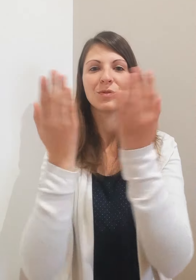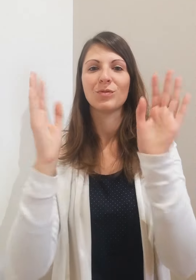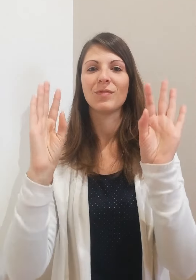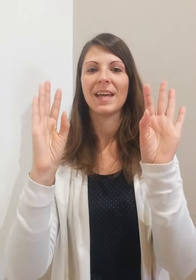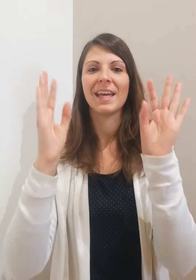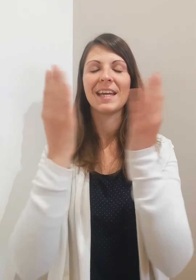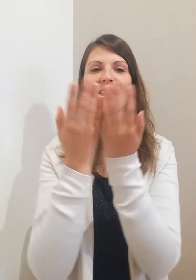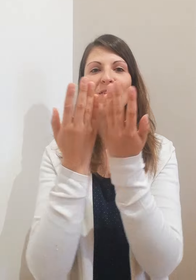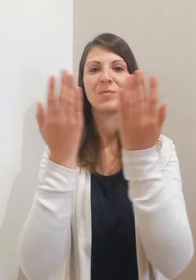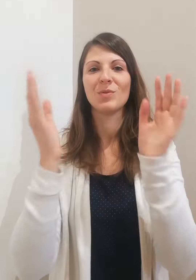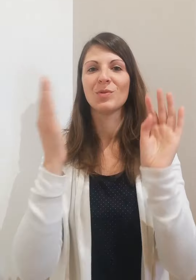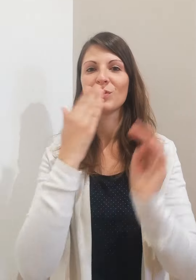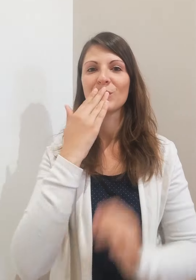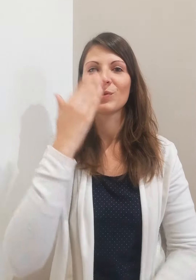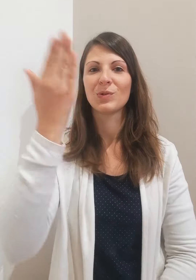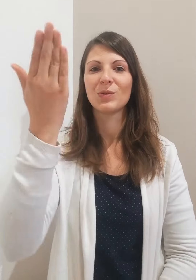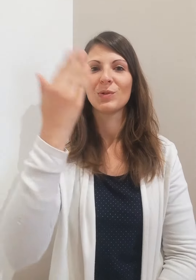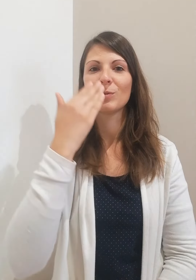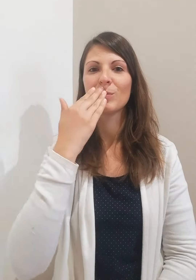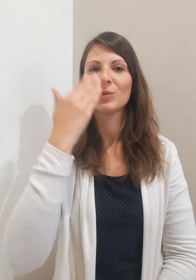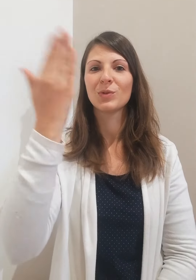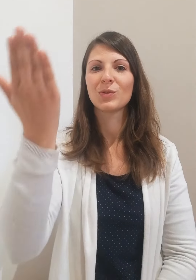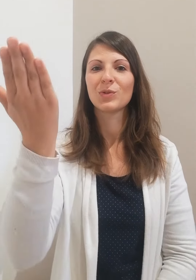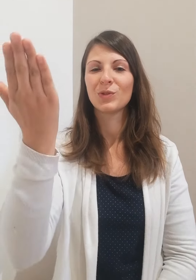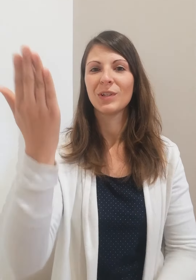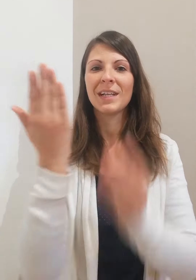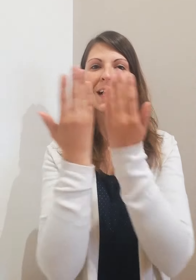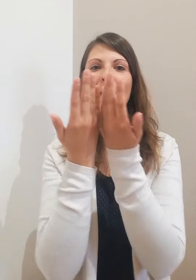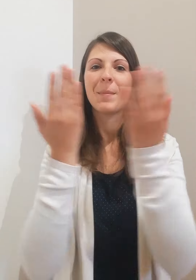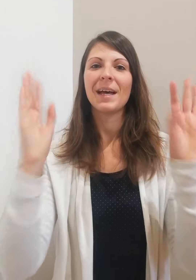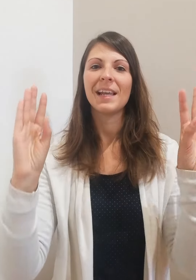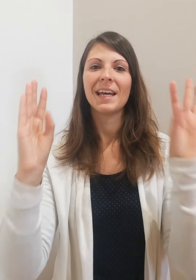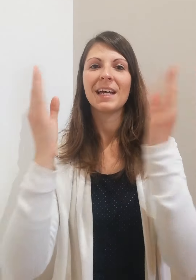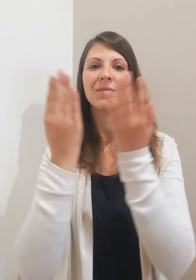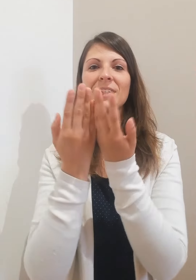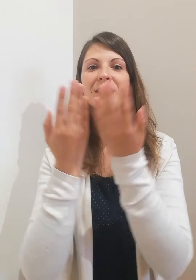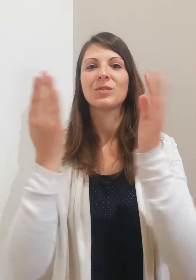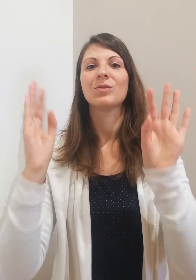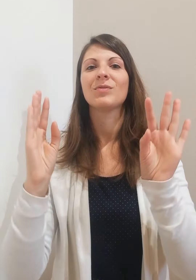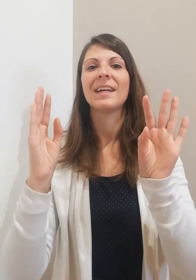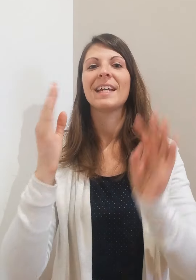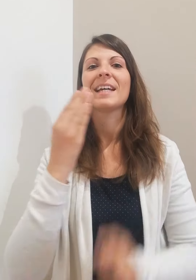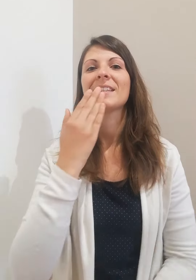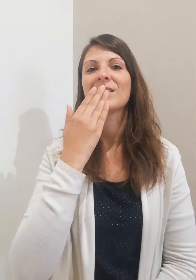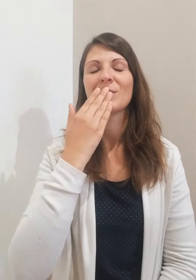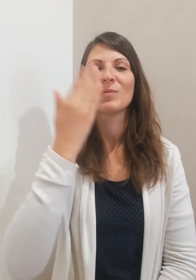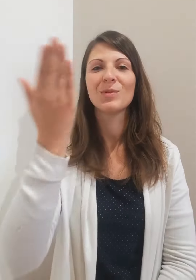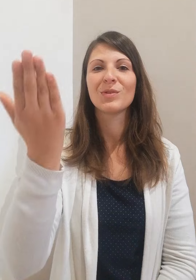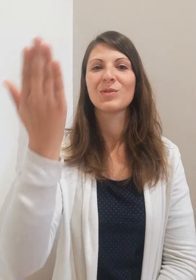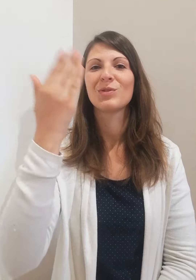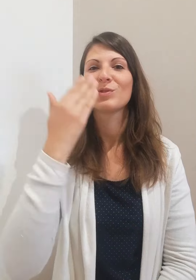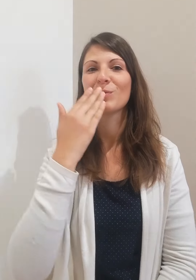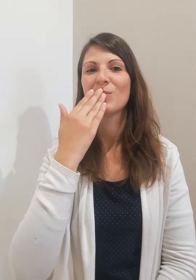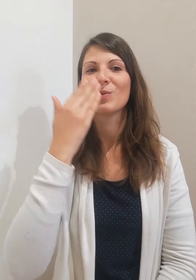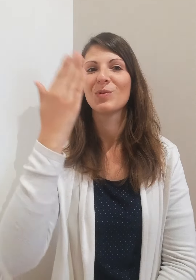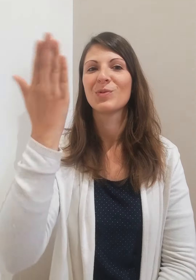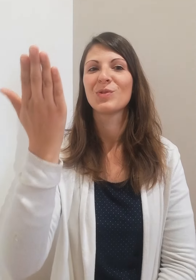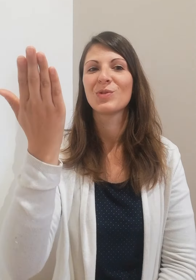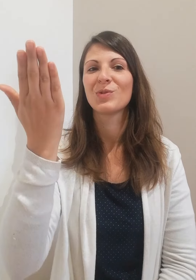ouverte, bonjour, bonjour, par la fenêtre ouverte, bonjour, bonjour,